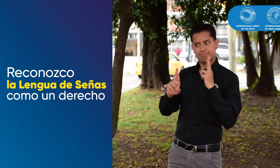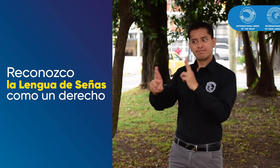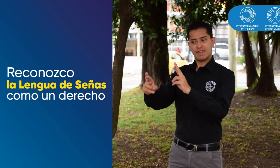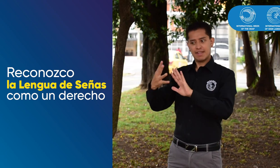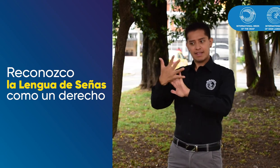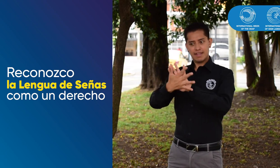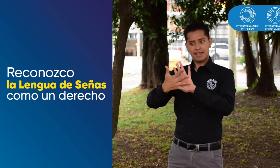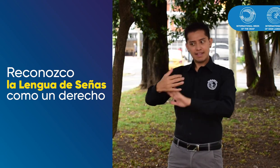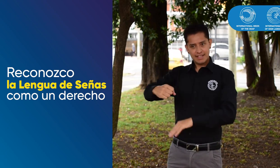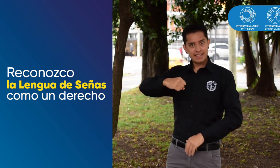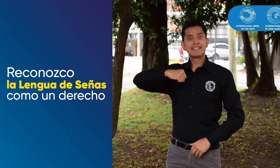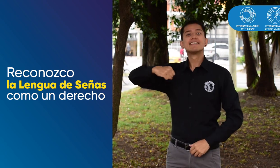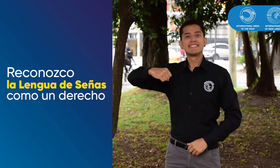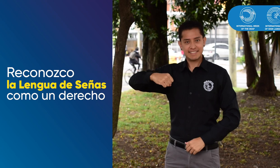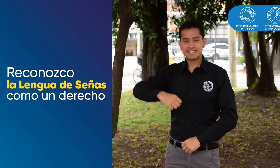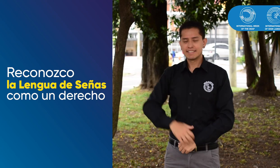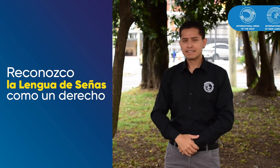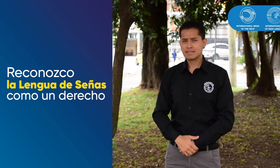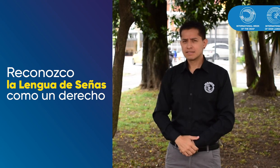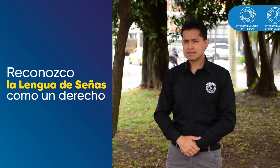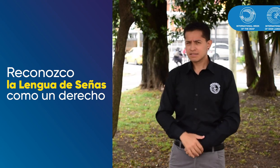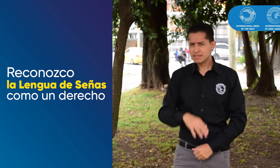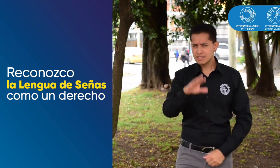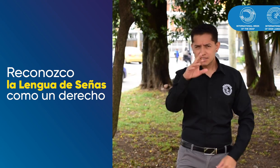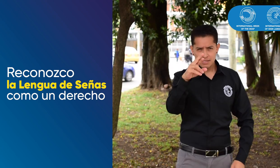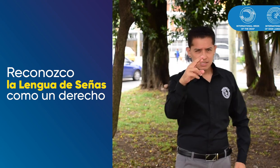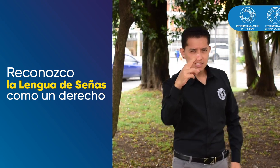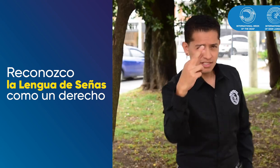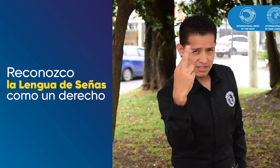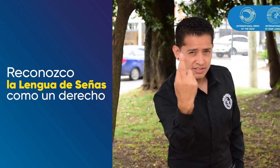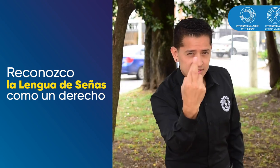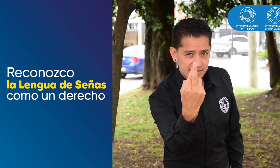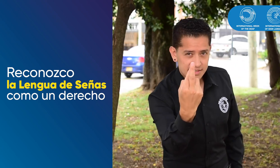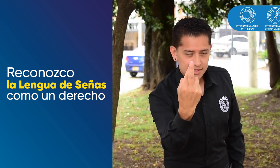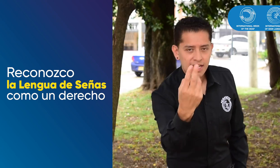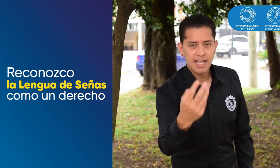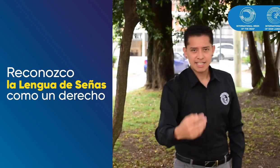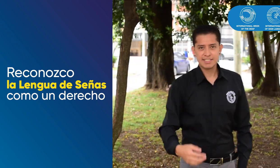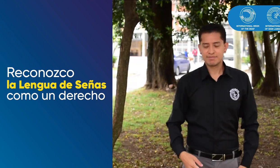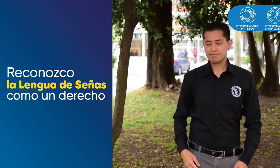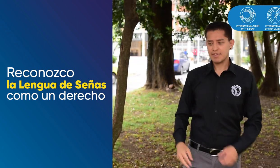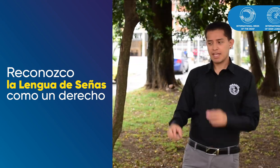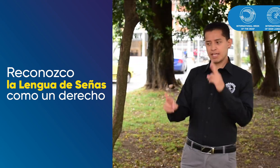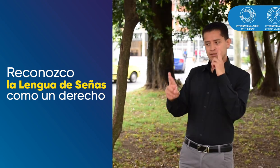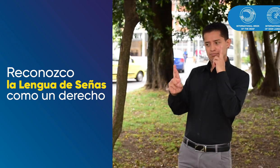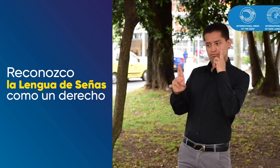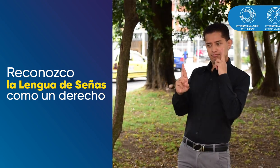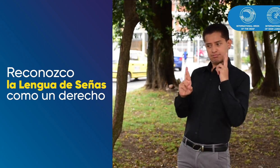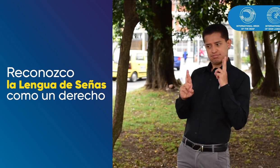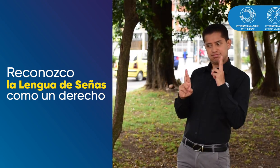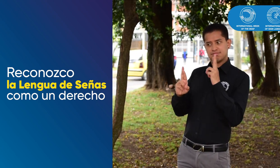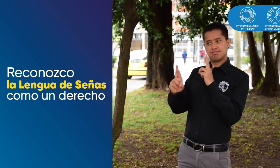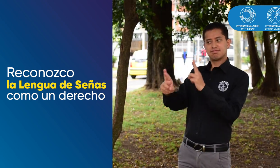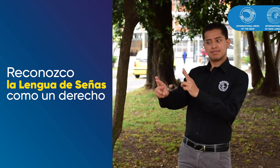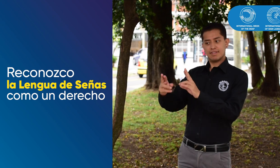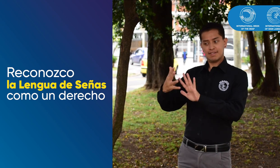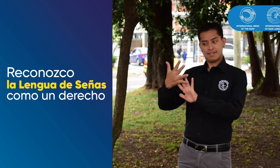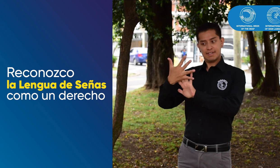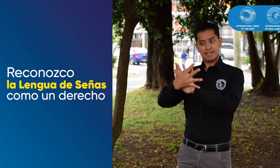Reconozco la lengua de señas como un derecho. Voy a repetir la frase. Reconozco la lengua de